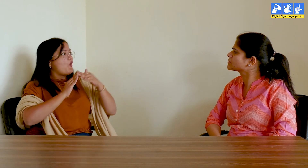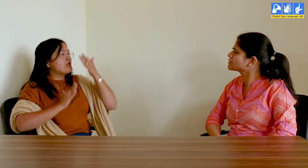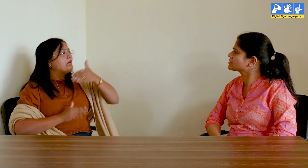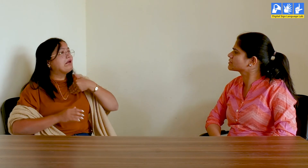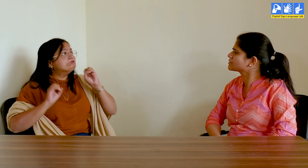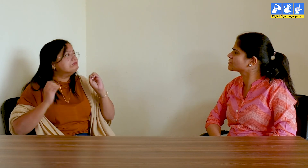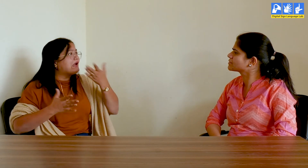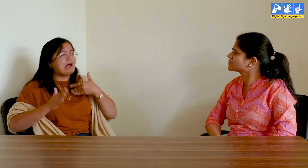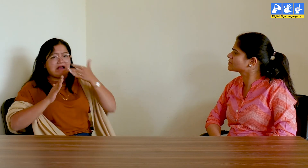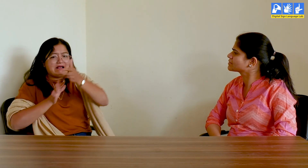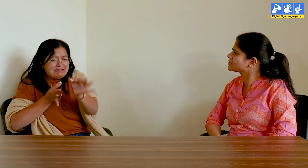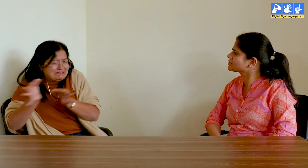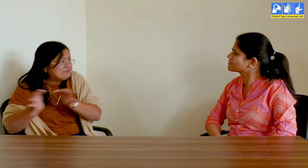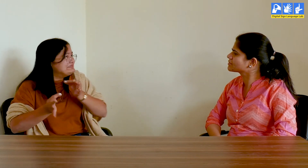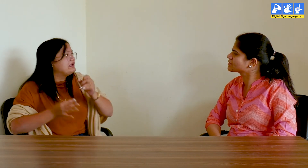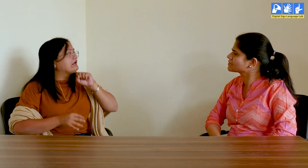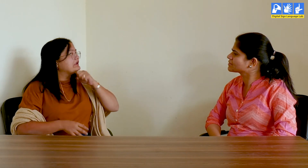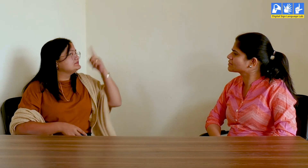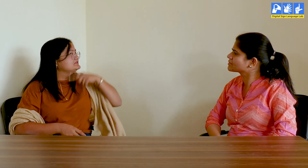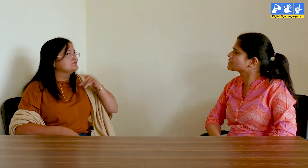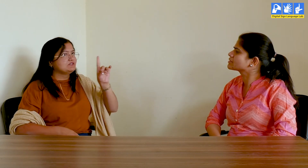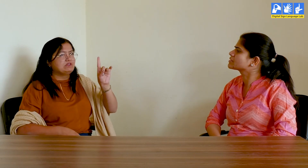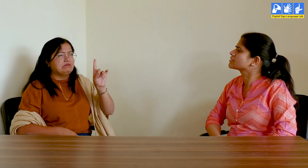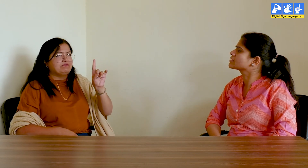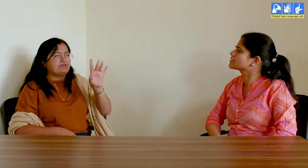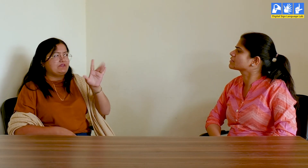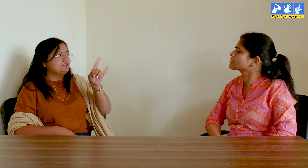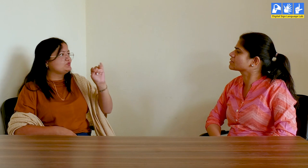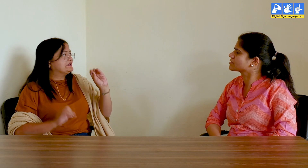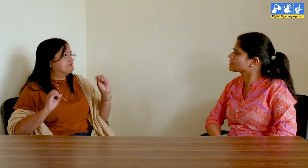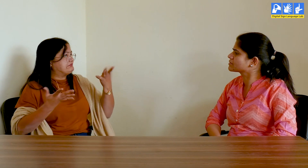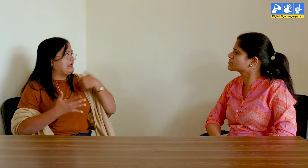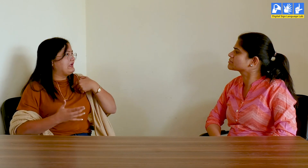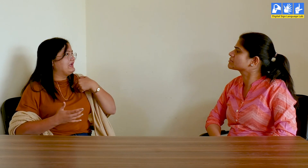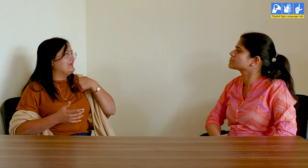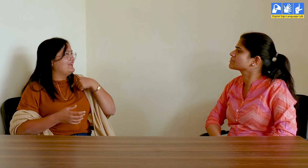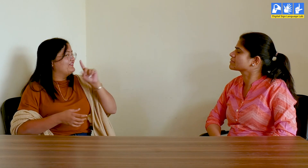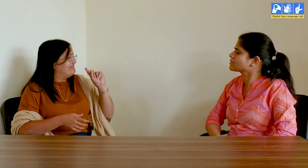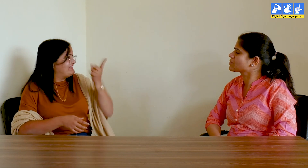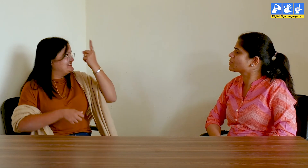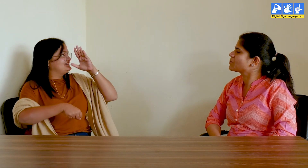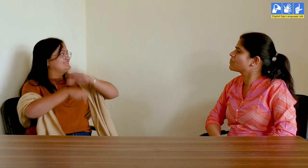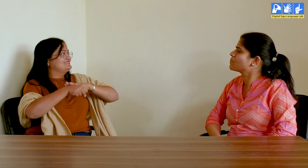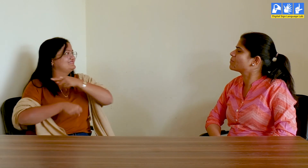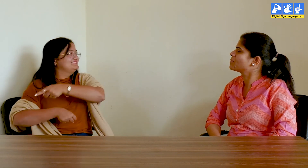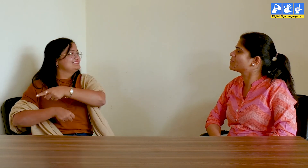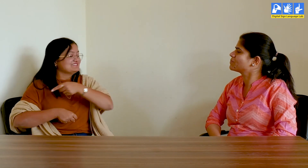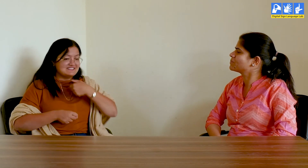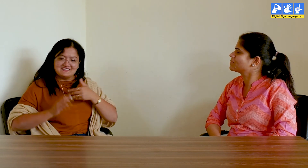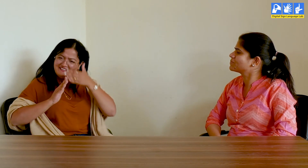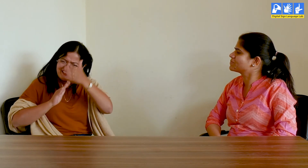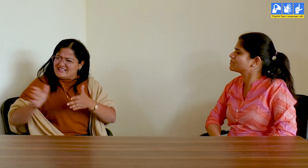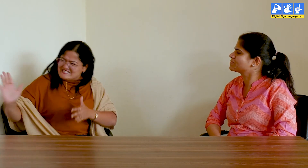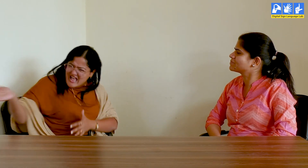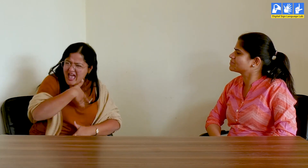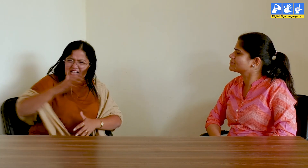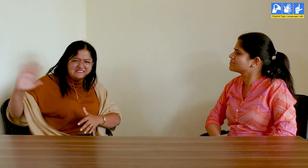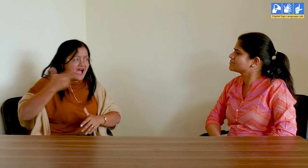सोचा उनके घर जाकर उनको जागरू करने की तब मेरी उमर करीब 16 साल की थी जो मेरा प्रथम अनुभव था मैंने घर जाकर